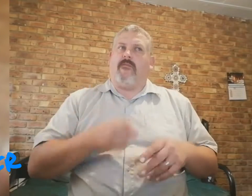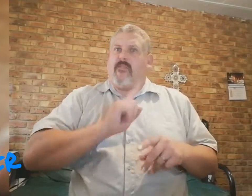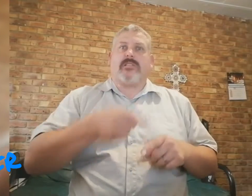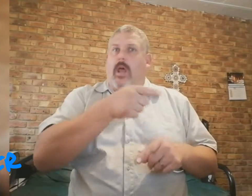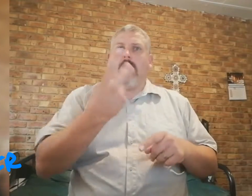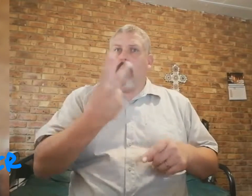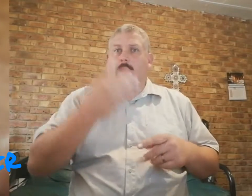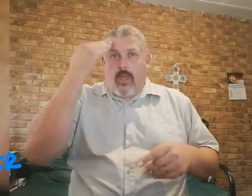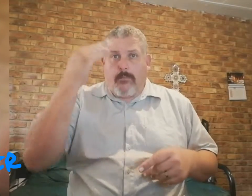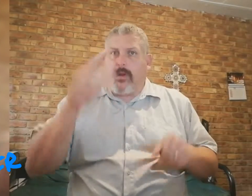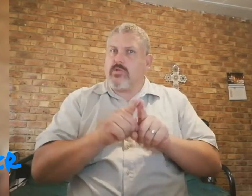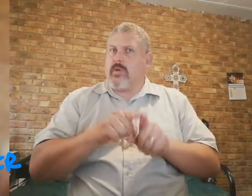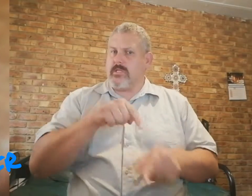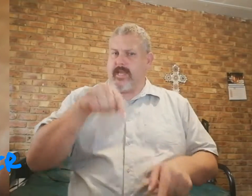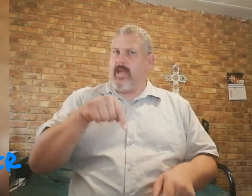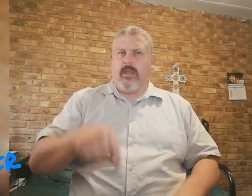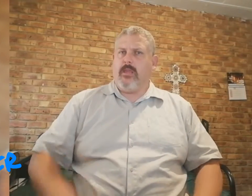Was hulle die oor dankbaar soos jy nie?